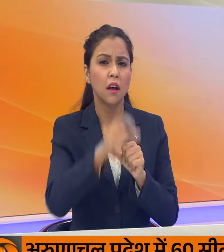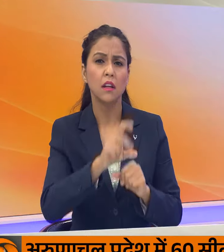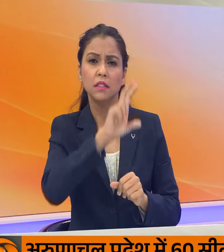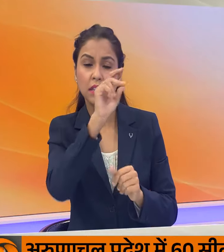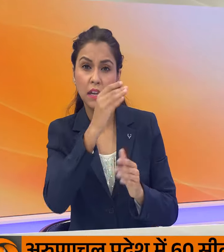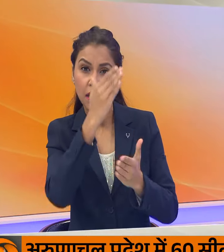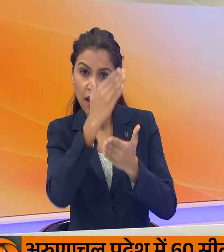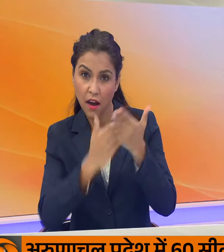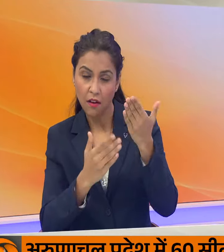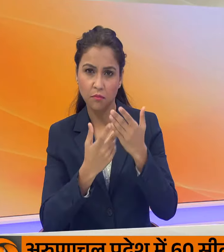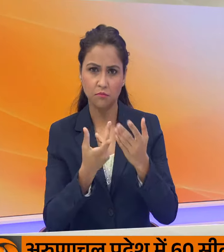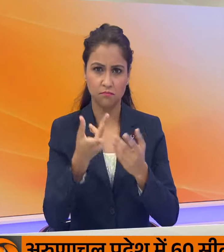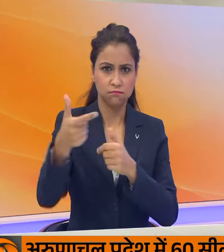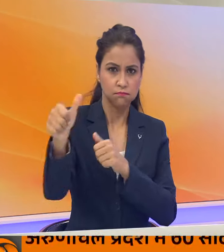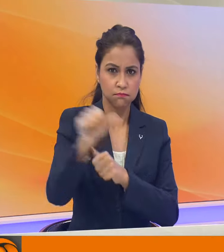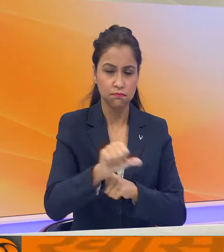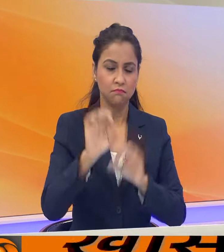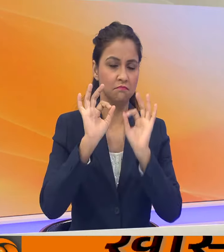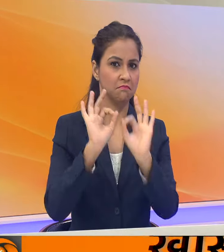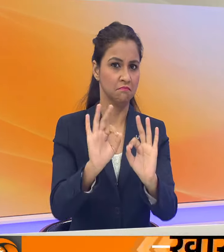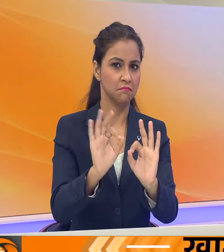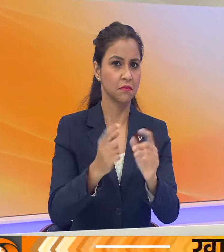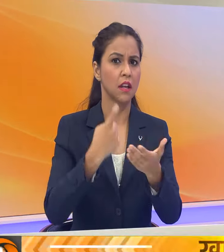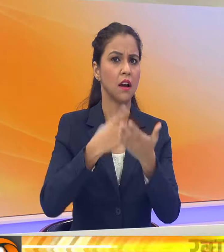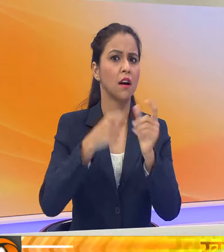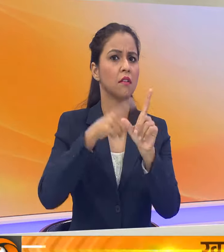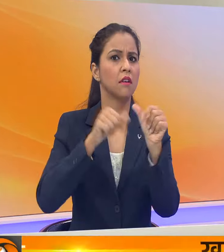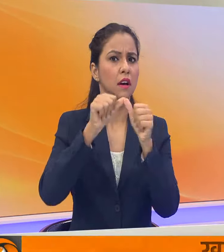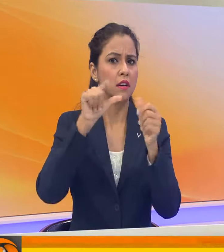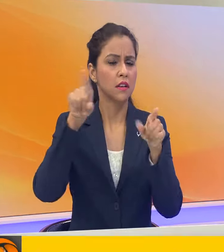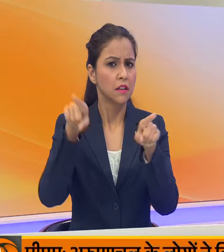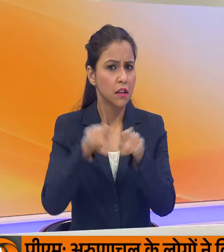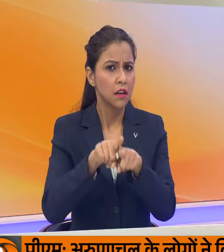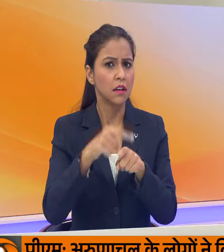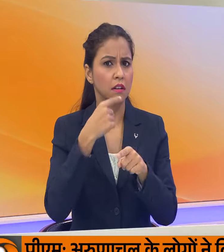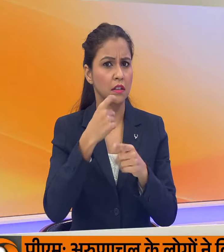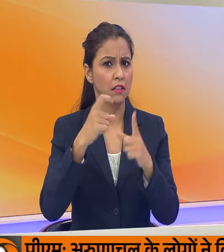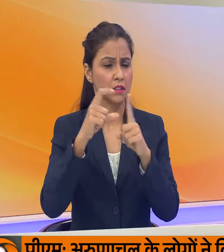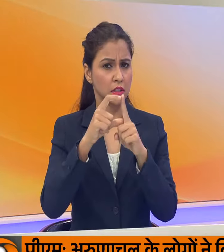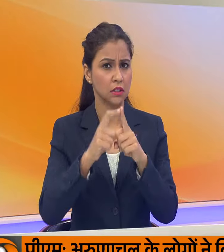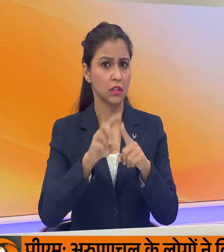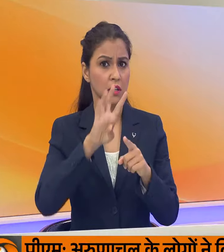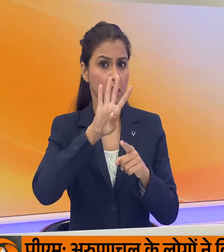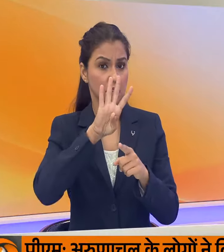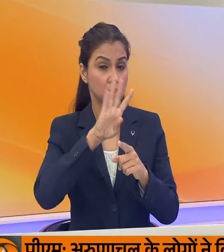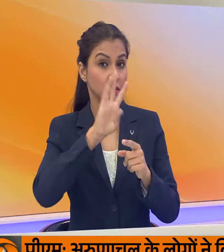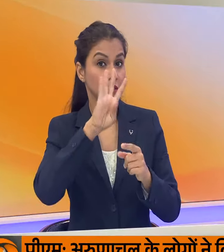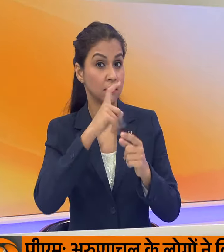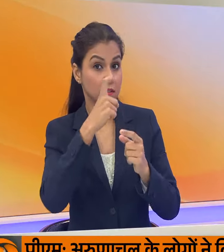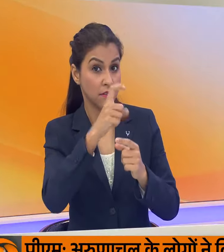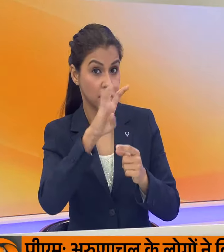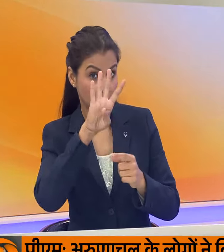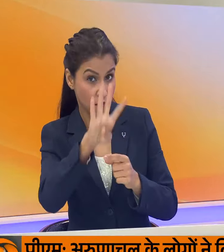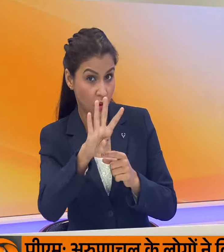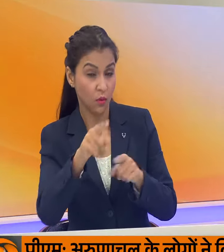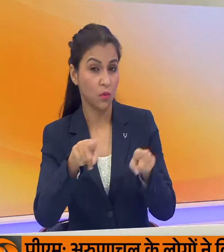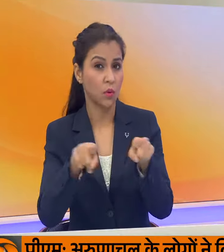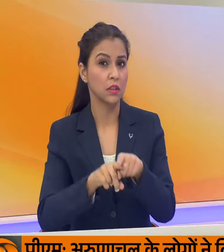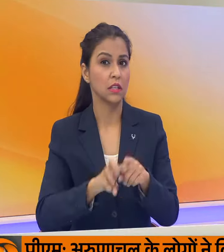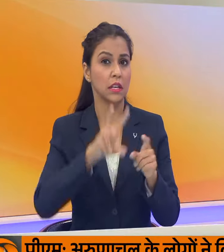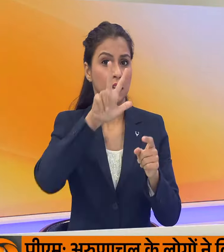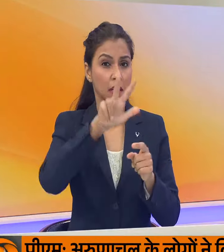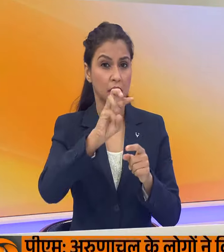हाफ में शांदार वापसी की। रियाल मेडरिट के लिए दाने कारवाहल ने 74 वे और विनिशियस जूनियर ने 83